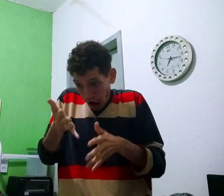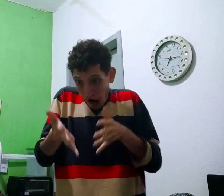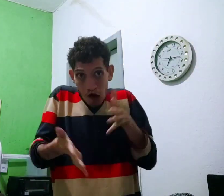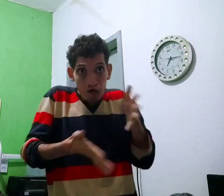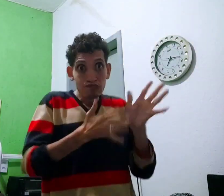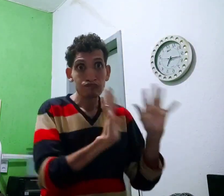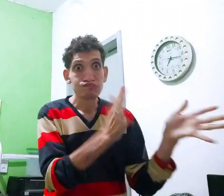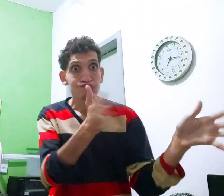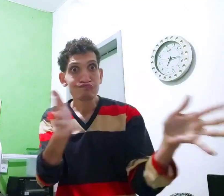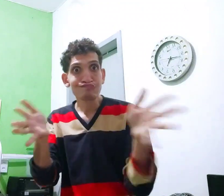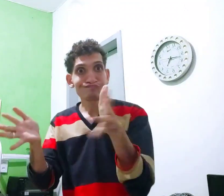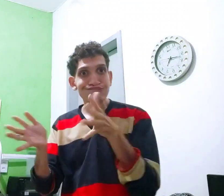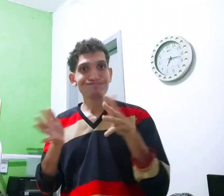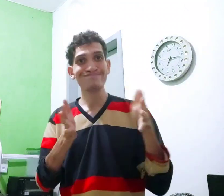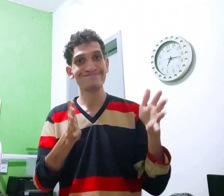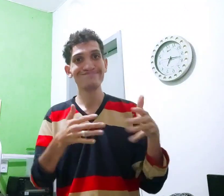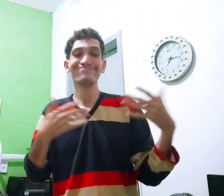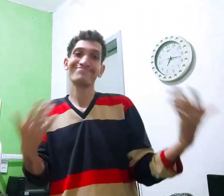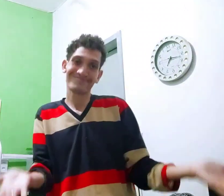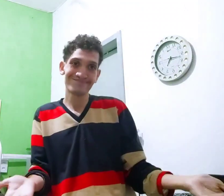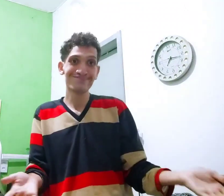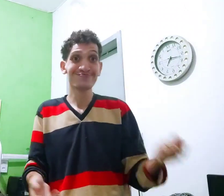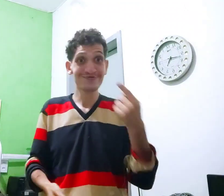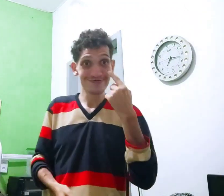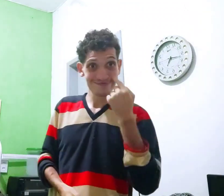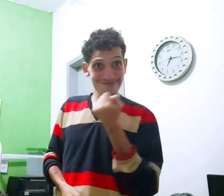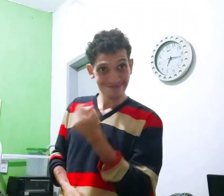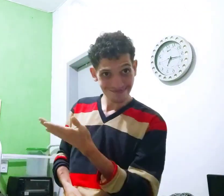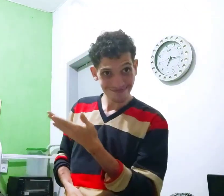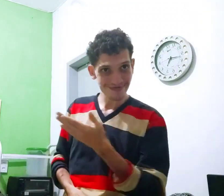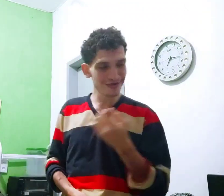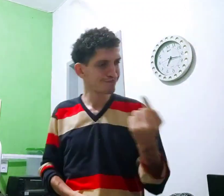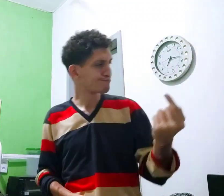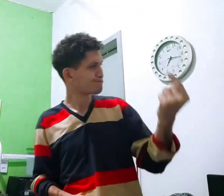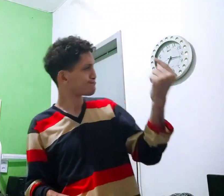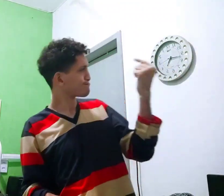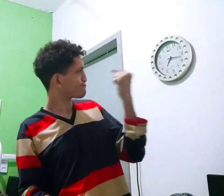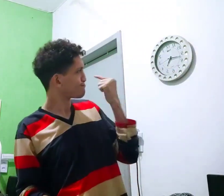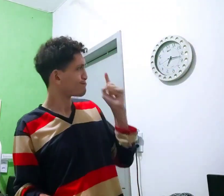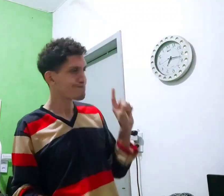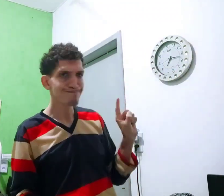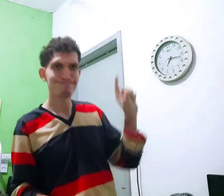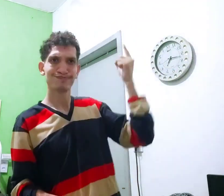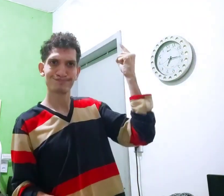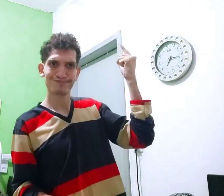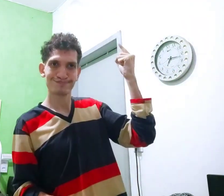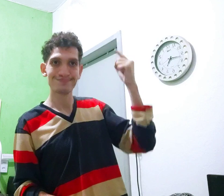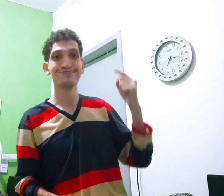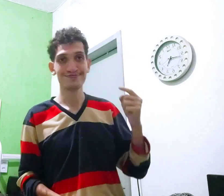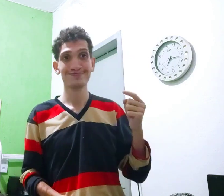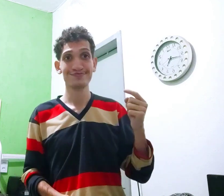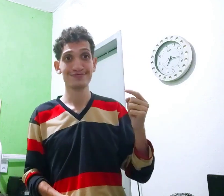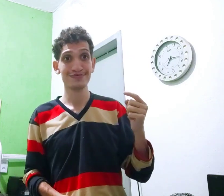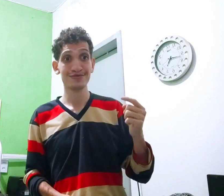vendo línguas de sinais, sinalização, né? Você viu? Então, olha. Lá atrás, primeiro.